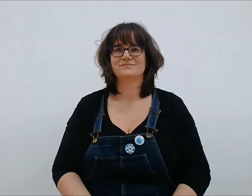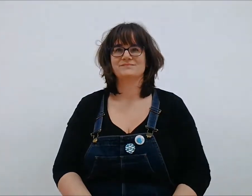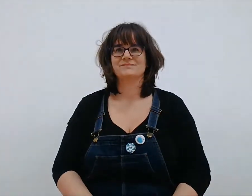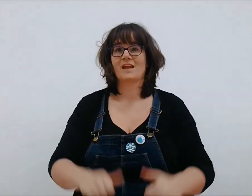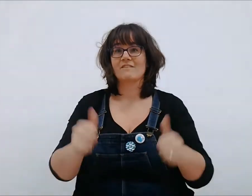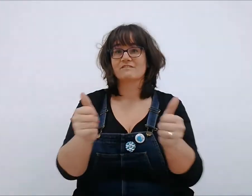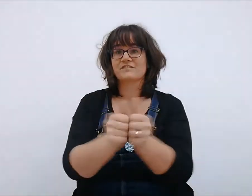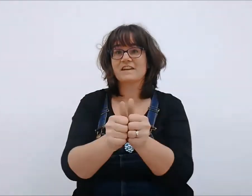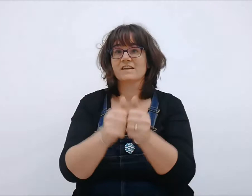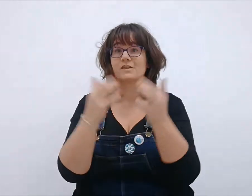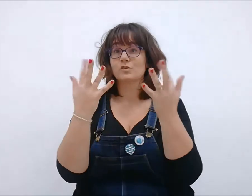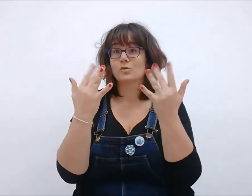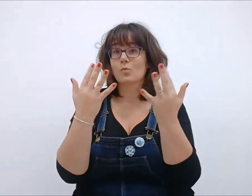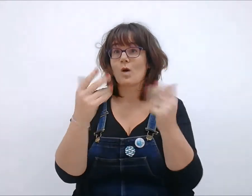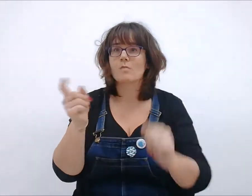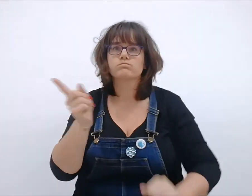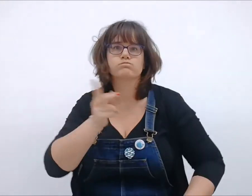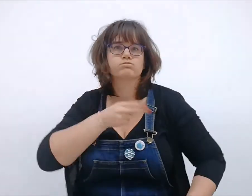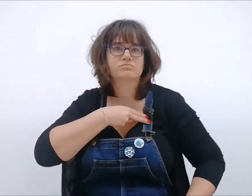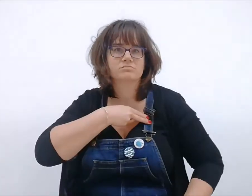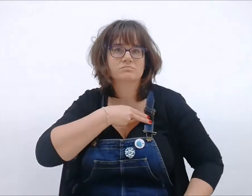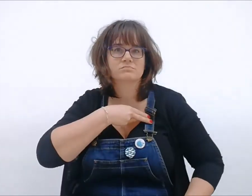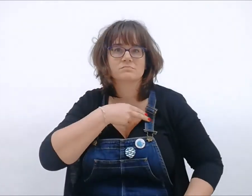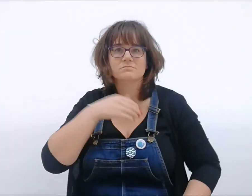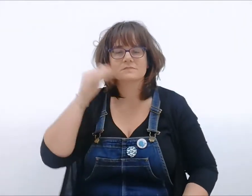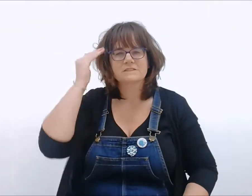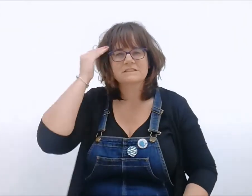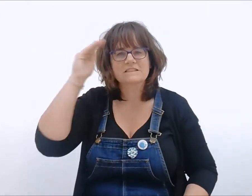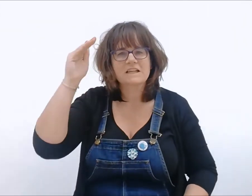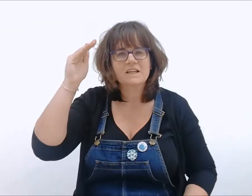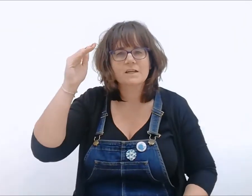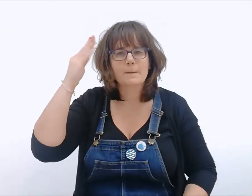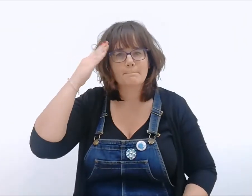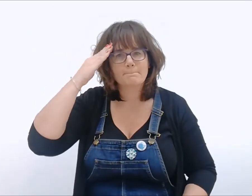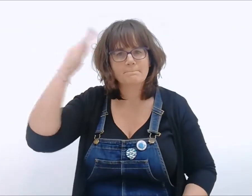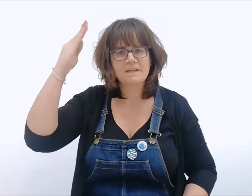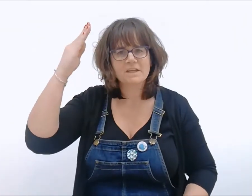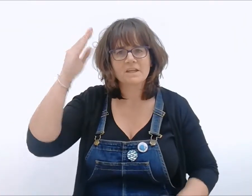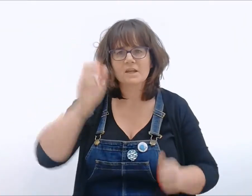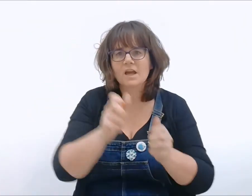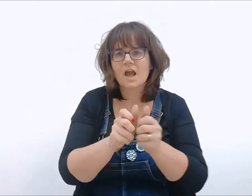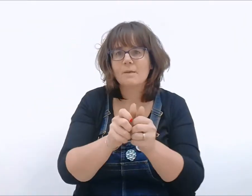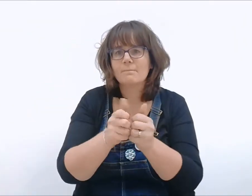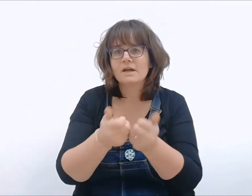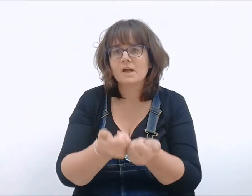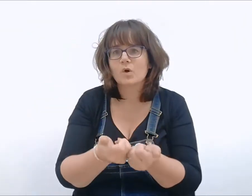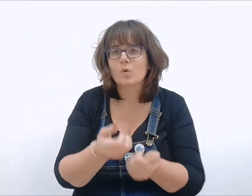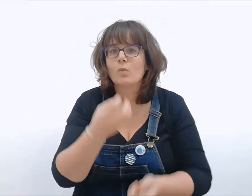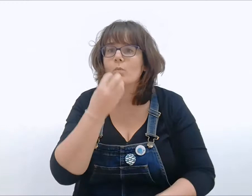Du bout de mes doigts, je vérifie que les abricots sont bien mûrs.